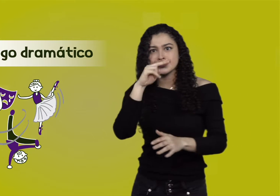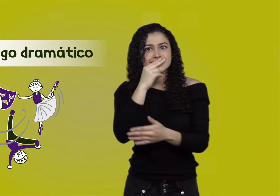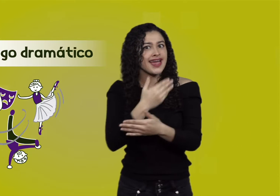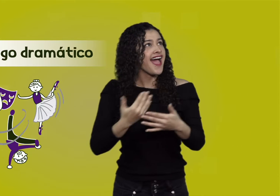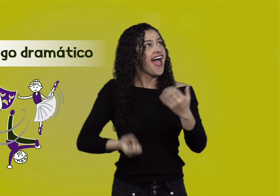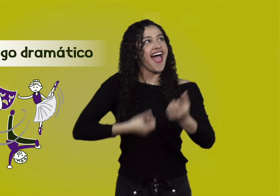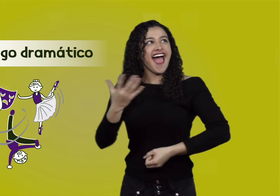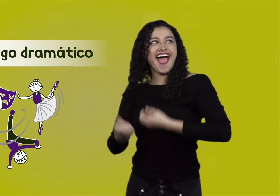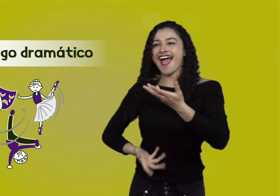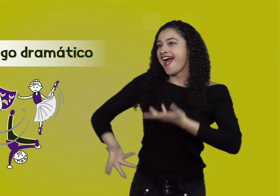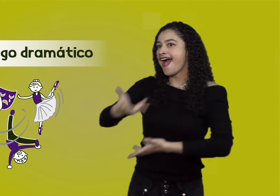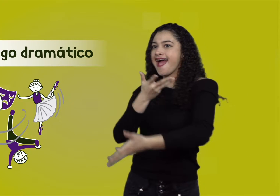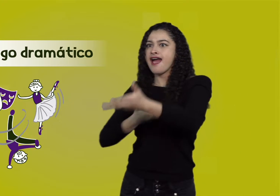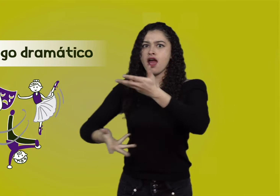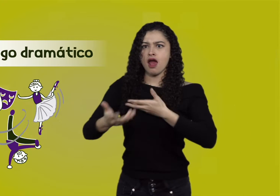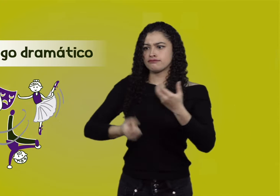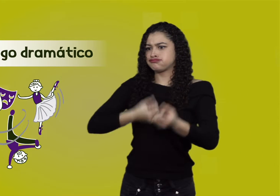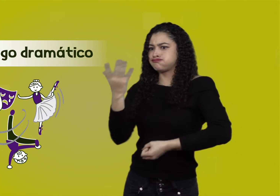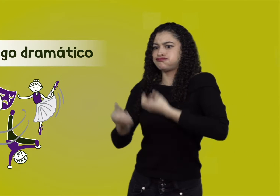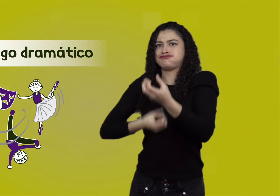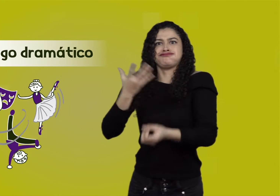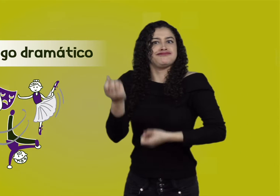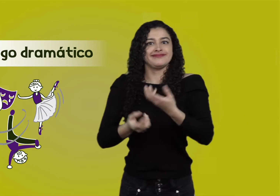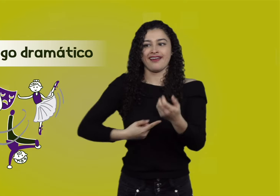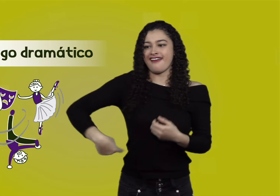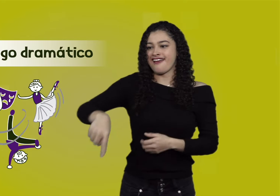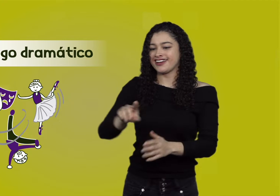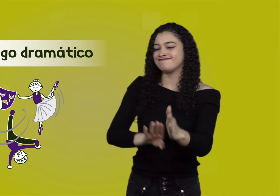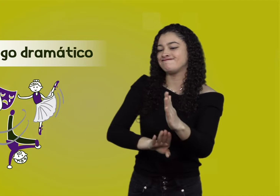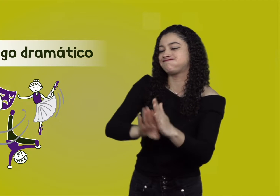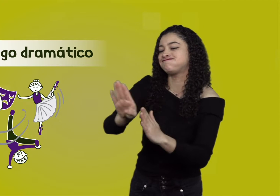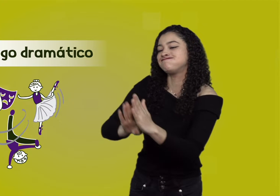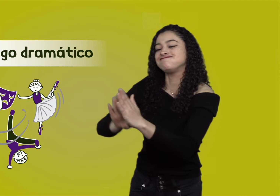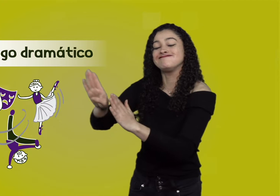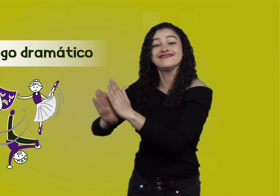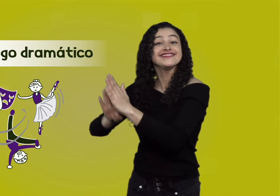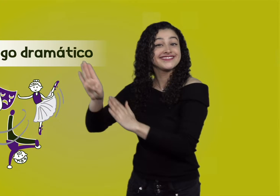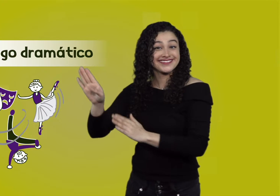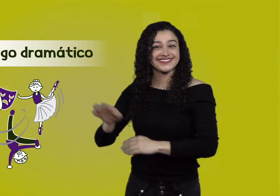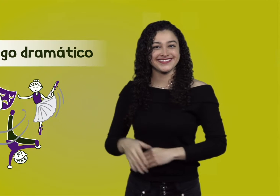Lo cual hace que disfruten estos procesos que aportan a su desarrollo.